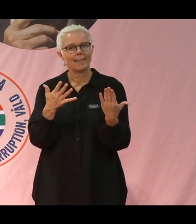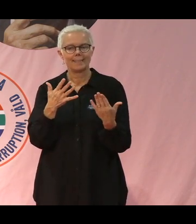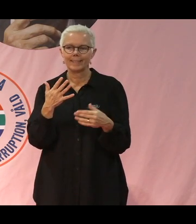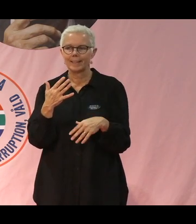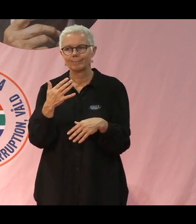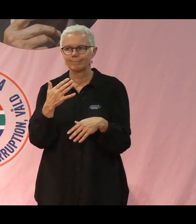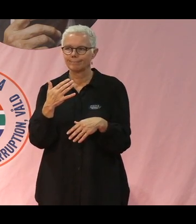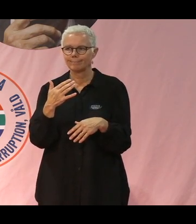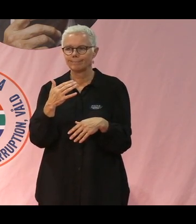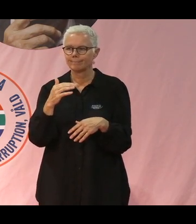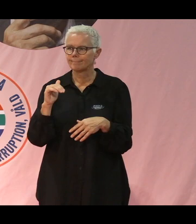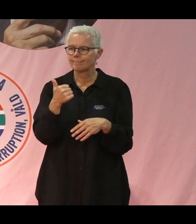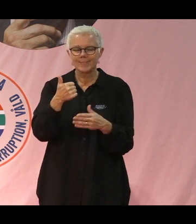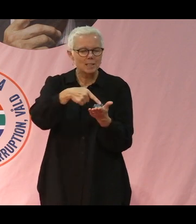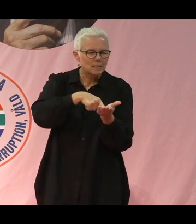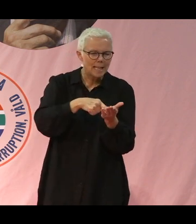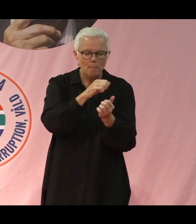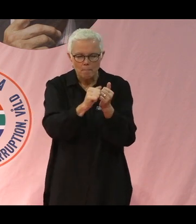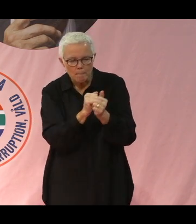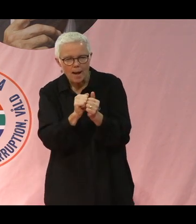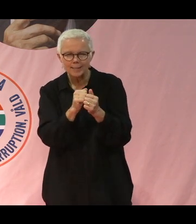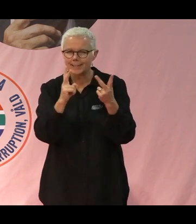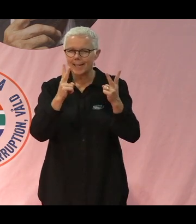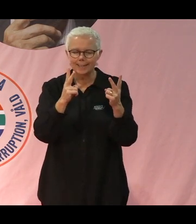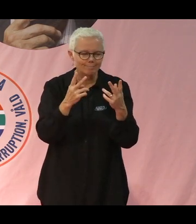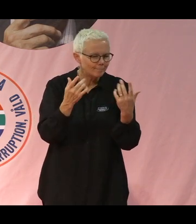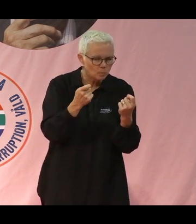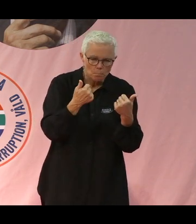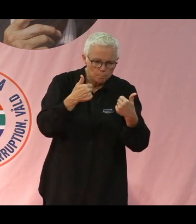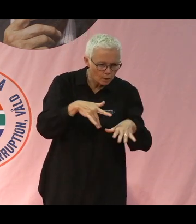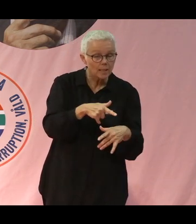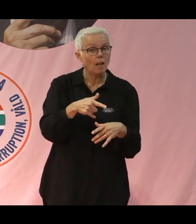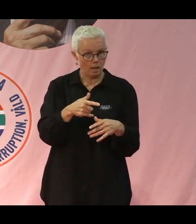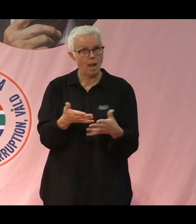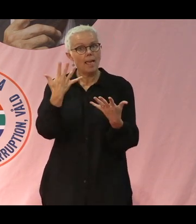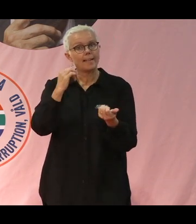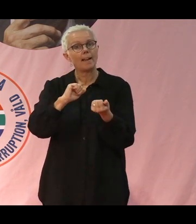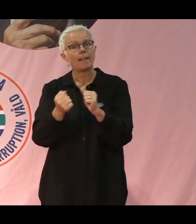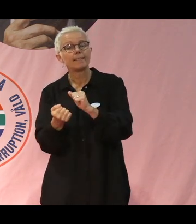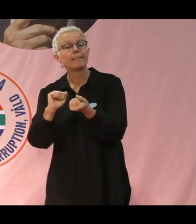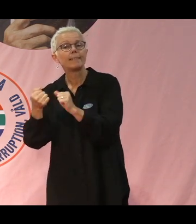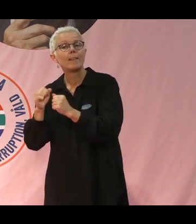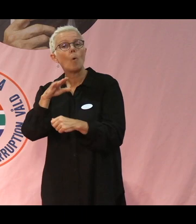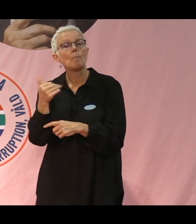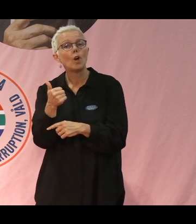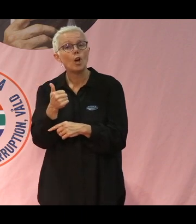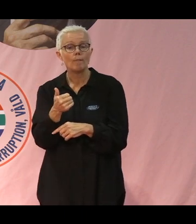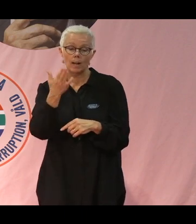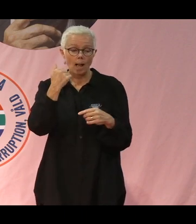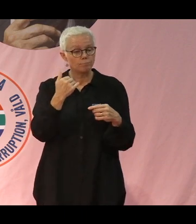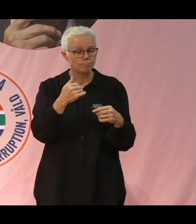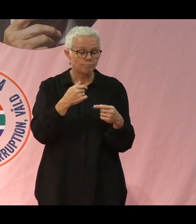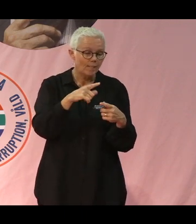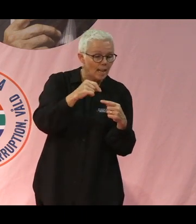specialiserade maskiner och utrustning kan ju lättare ställa om när det behövs. Och diversifiera grödor,